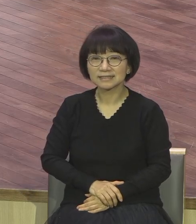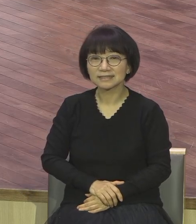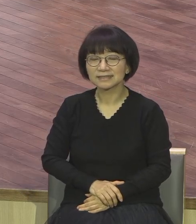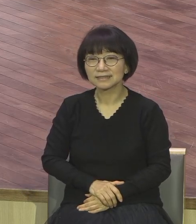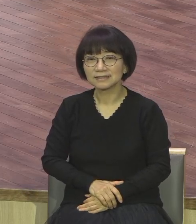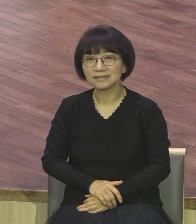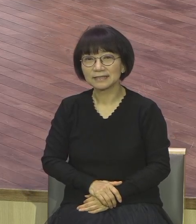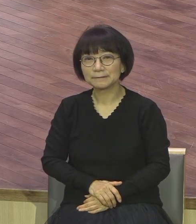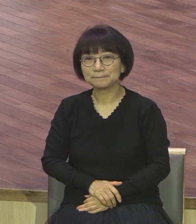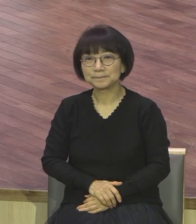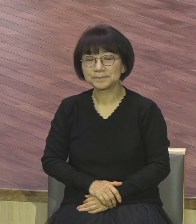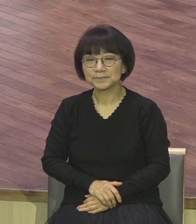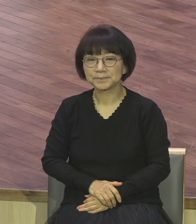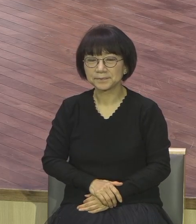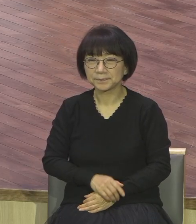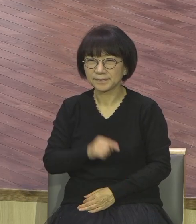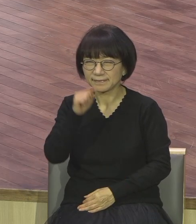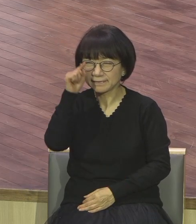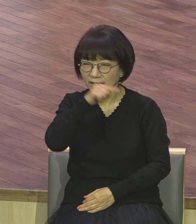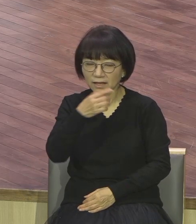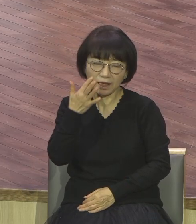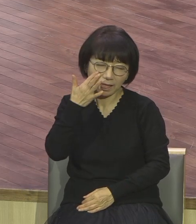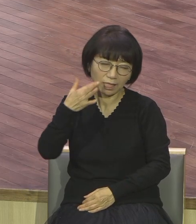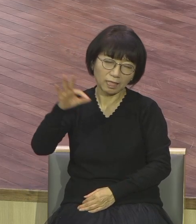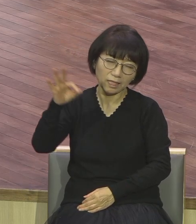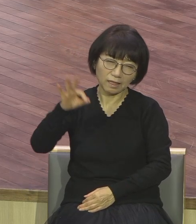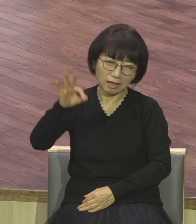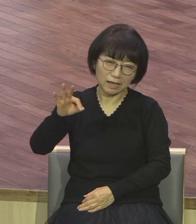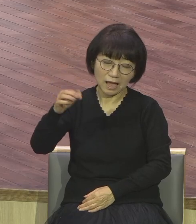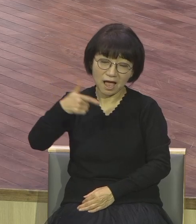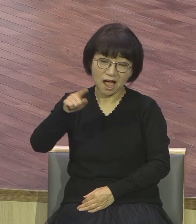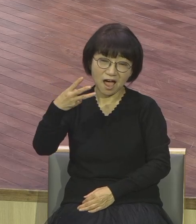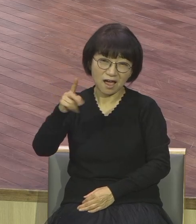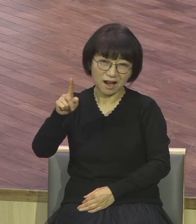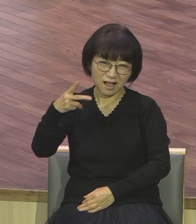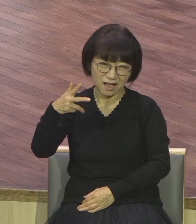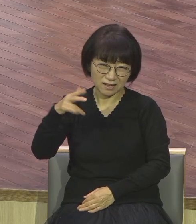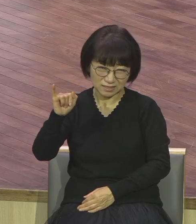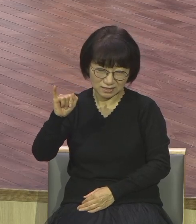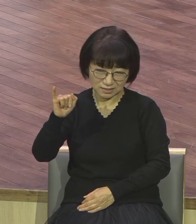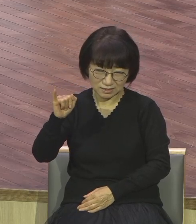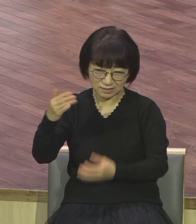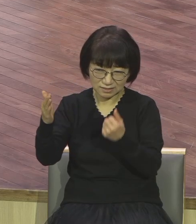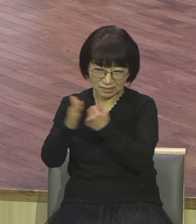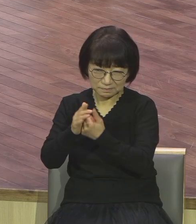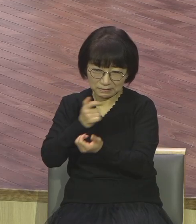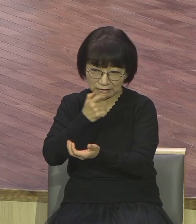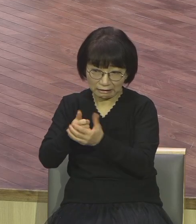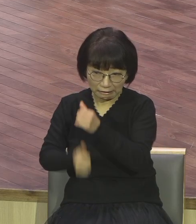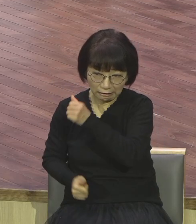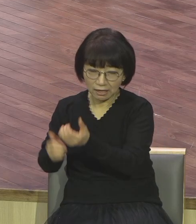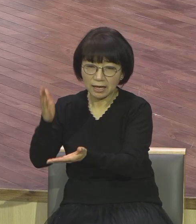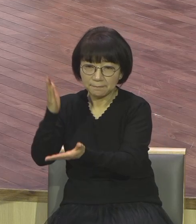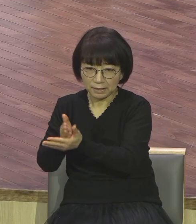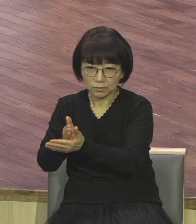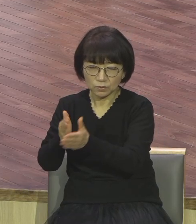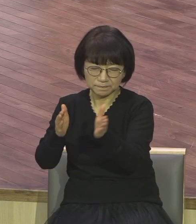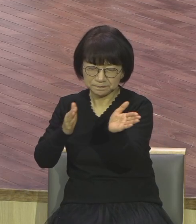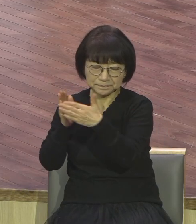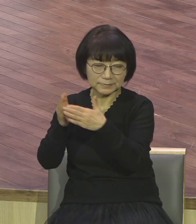가라지 때문에 속지 말고 은혜 받는데 집중하시기 바랍니다 사람이요 이상하게